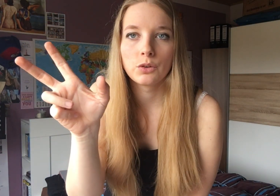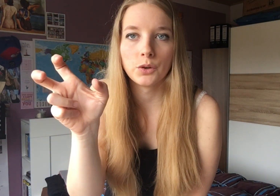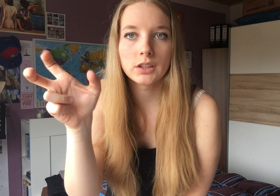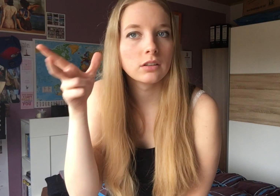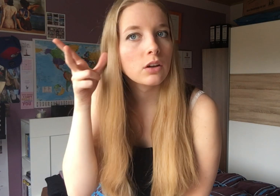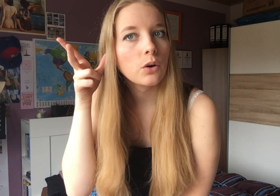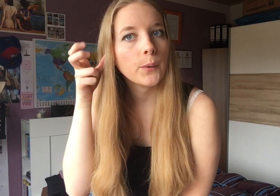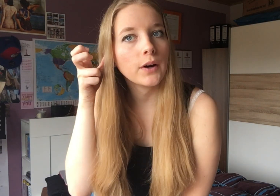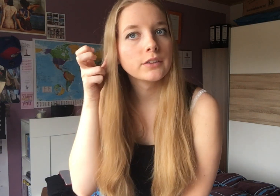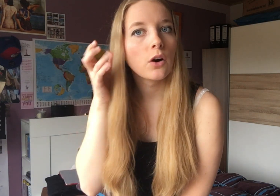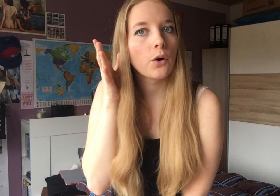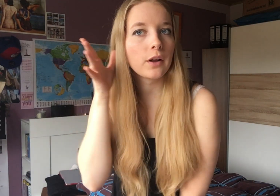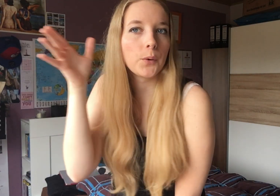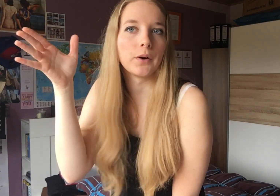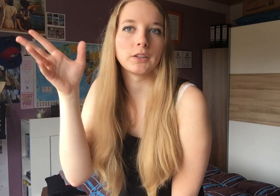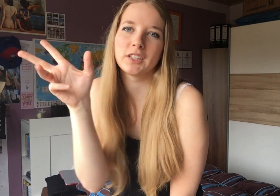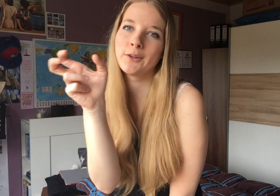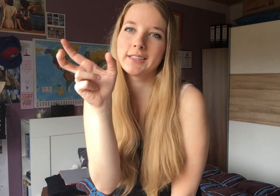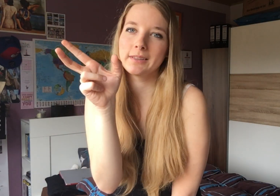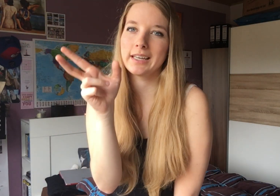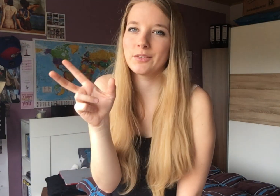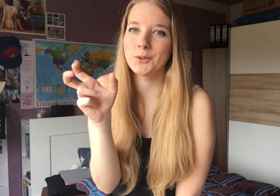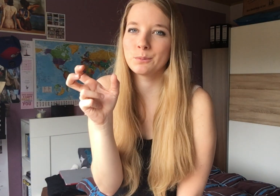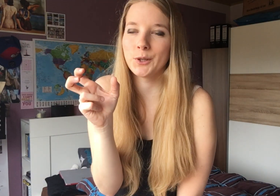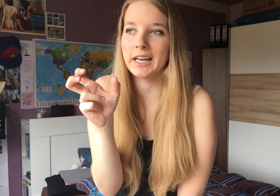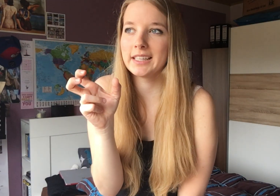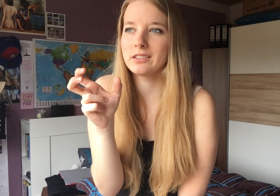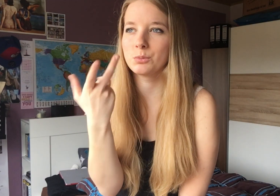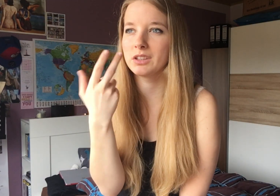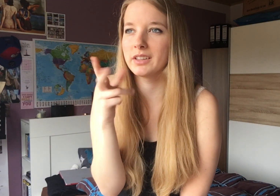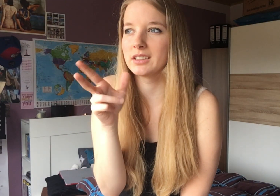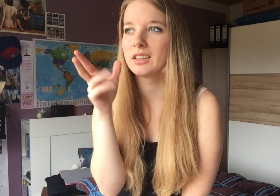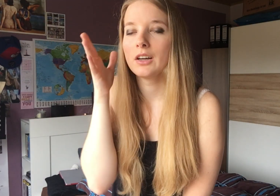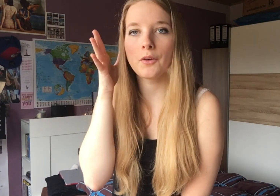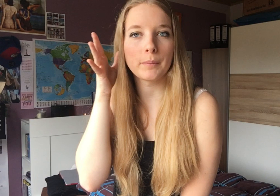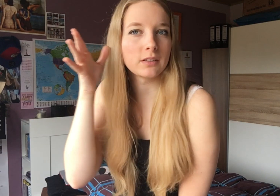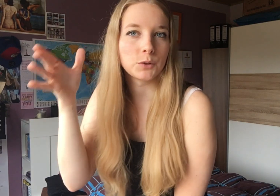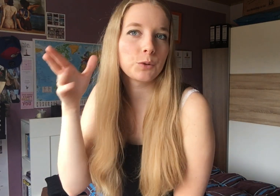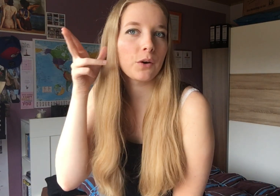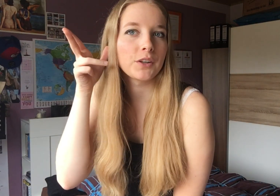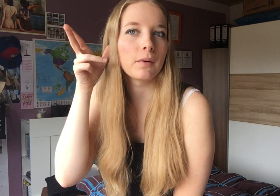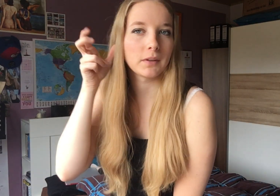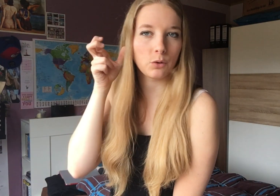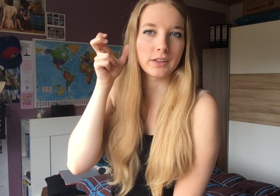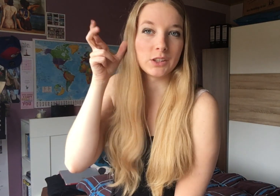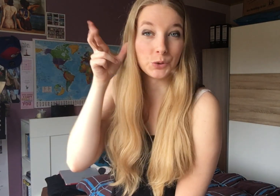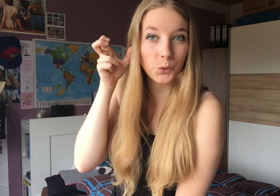hörst, hörst oder hören. Also das Hören, das hab ich jetzt gerade vor kurzem neu gelernt. Also beziehungsweise, okay, wenn man das immer so gemacht hat, dann macht man es auch quasi so.